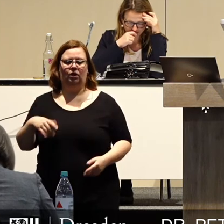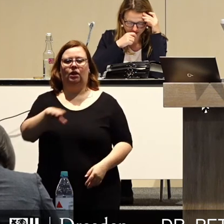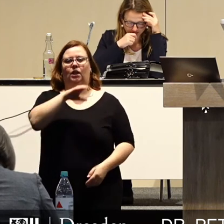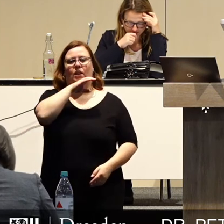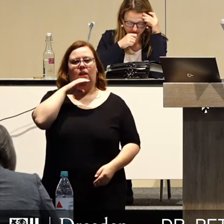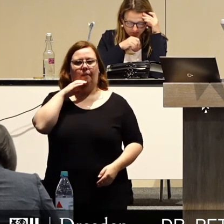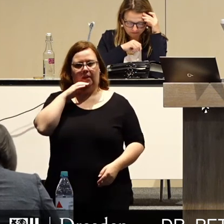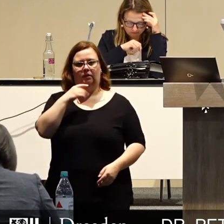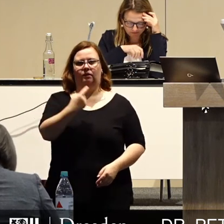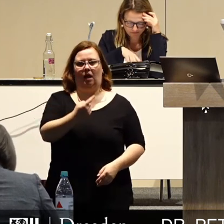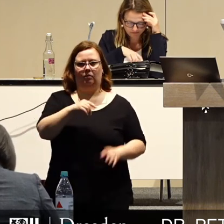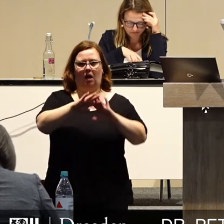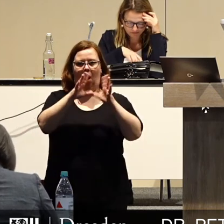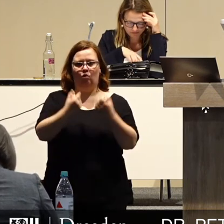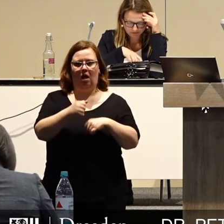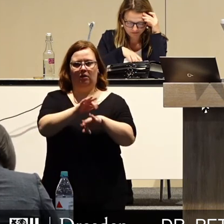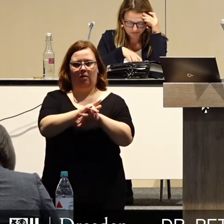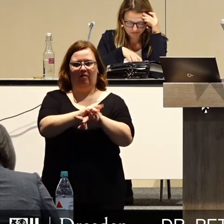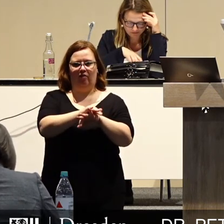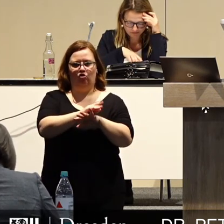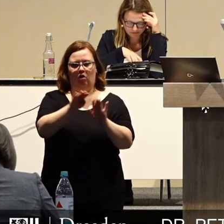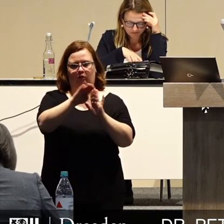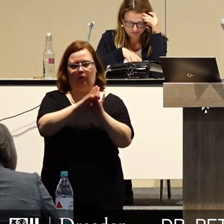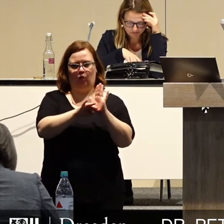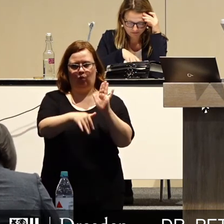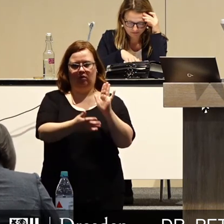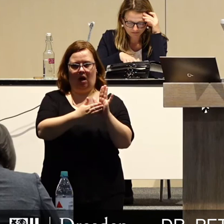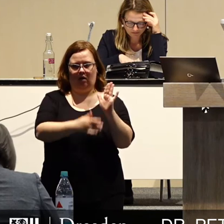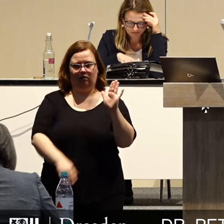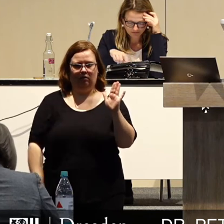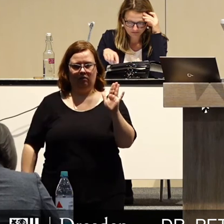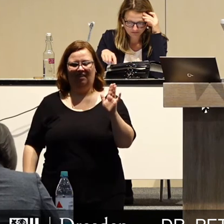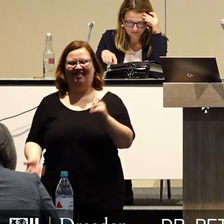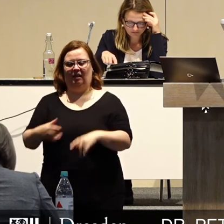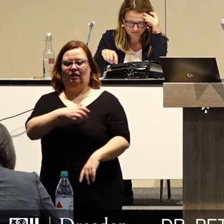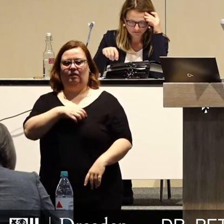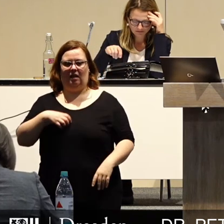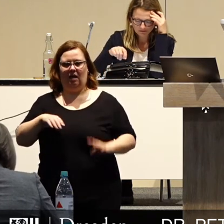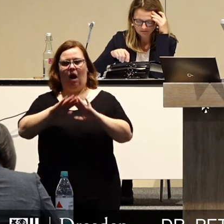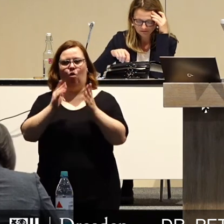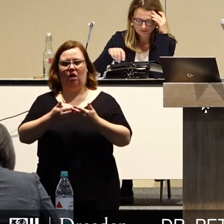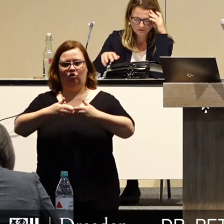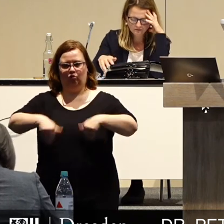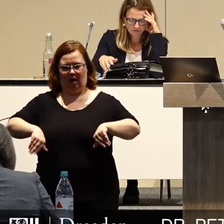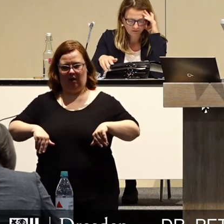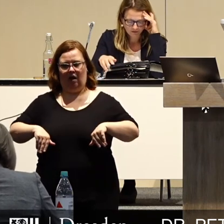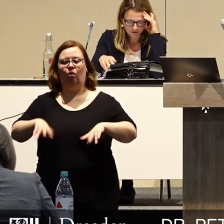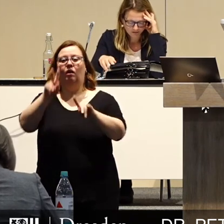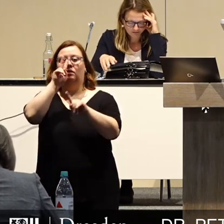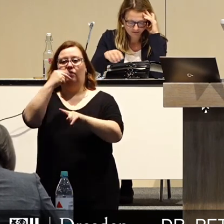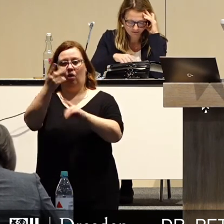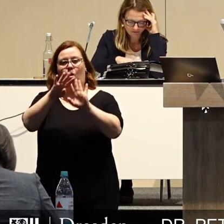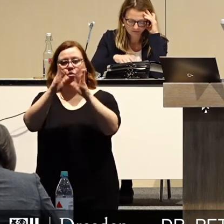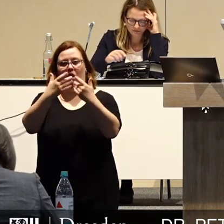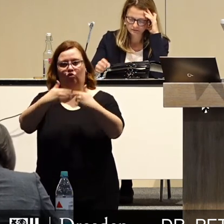Chemnitz gibt es eine Haushaltsbewirtschaftungsverfügung, in Dresden gibt es eine Haushaltssperre, in Zwickau